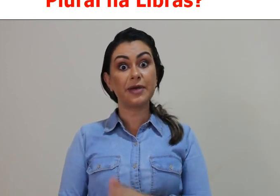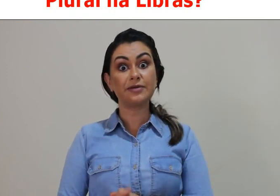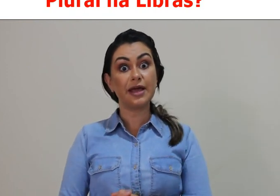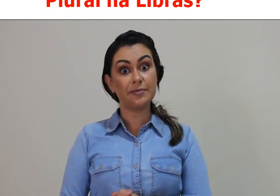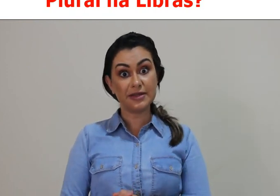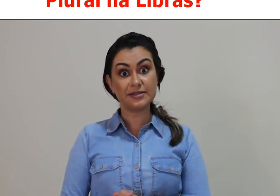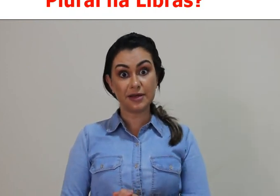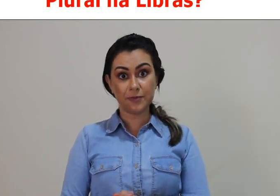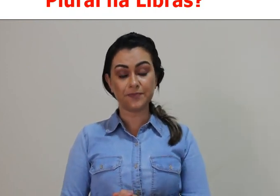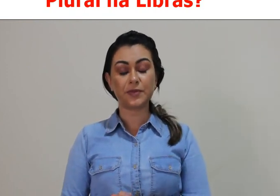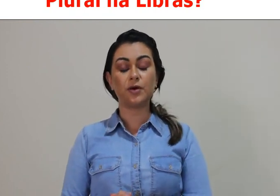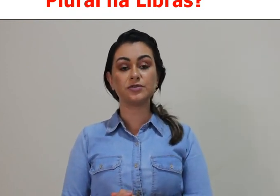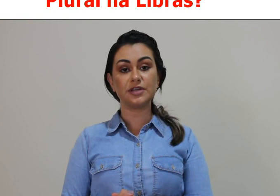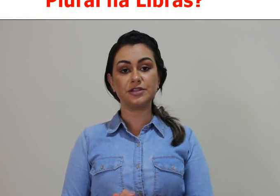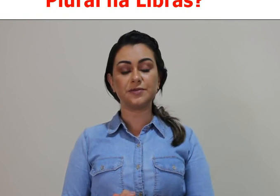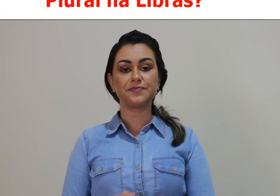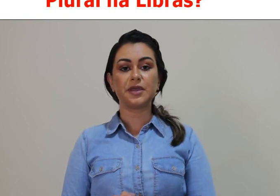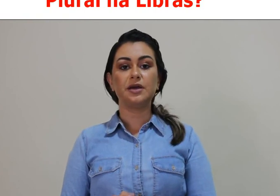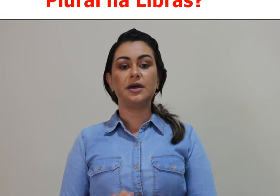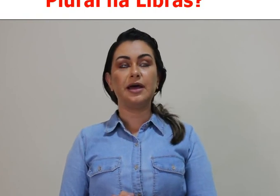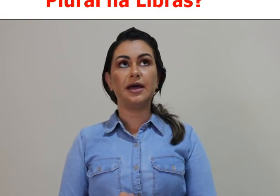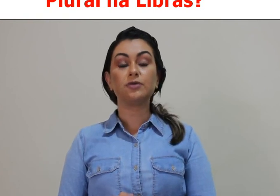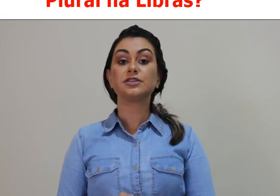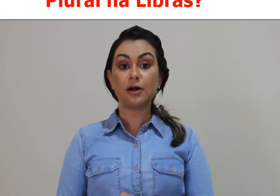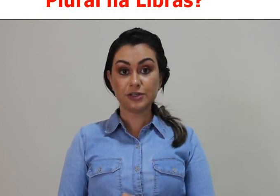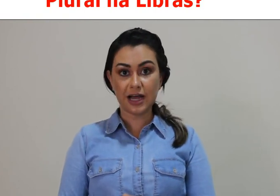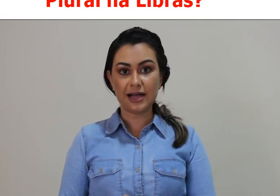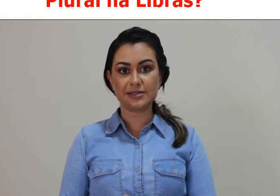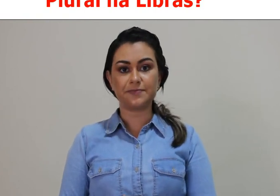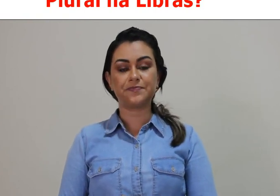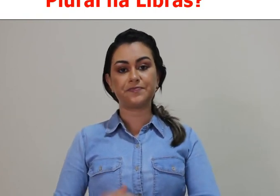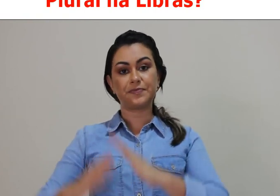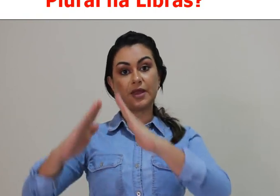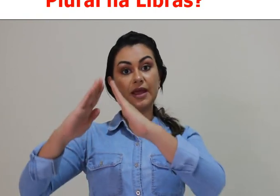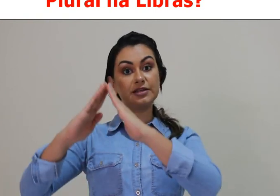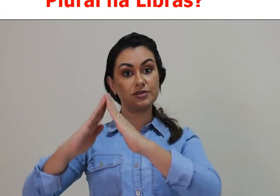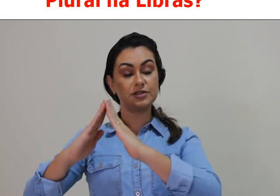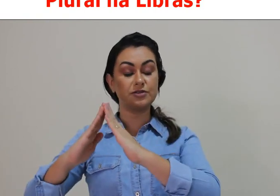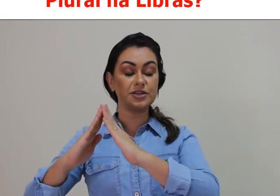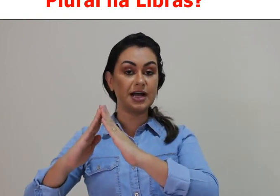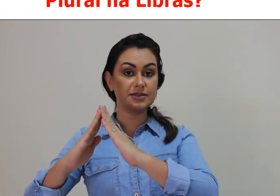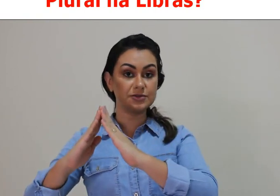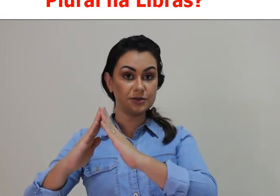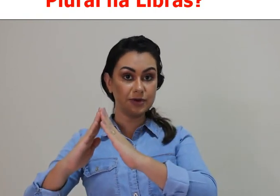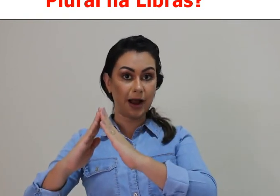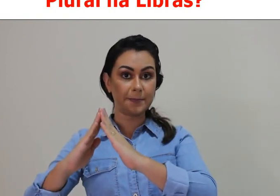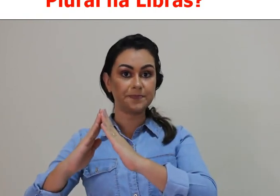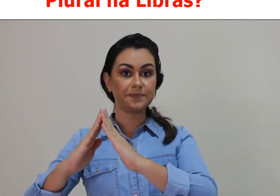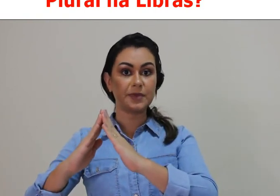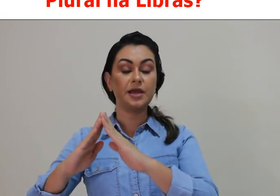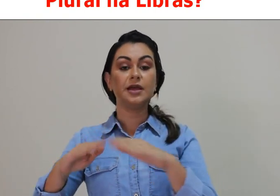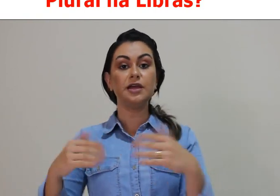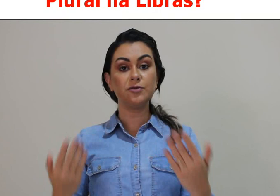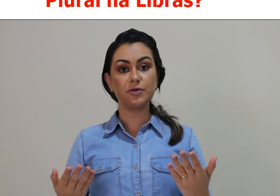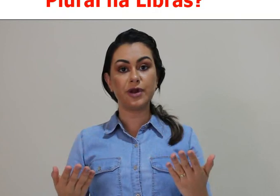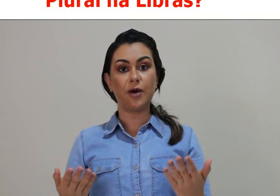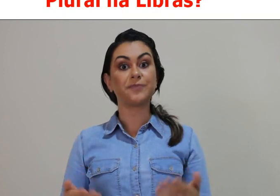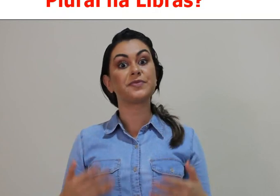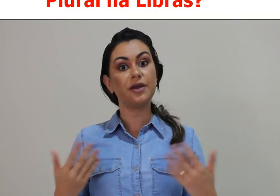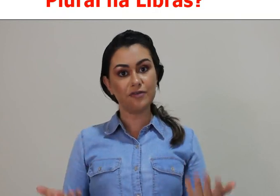meio da repetição, ou seja, o sinal de casa, esse é o sinal de casa no singular. E no plural, eu